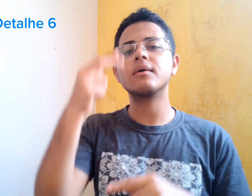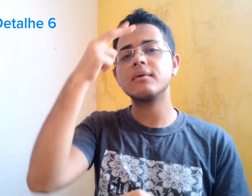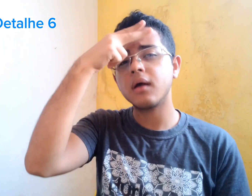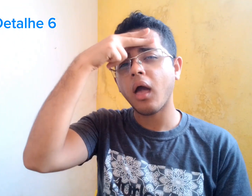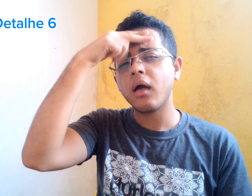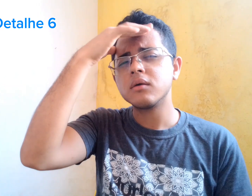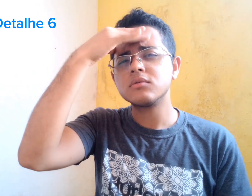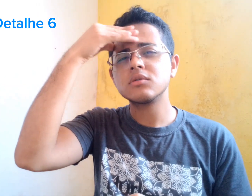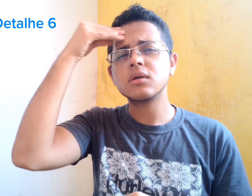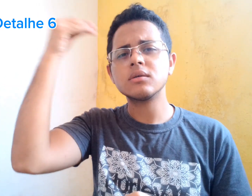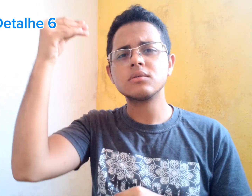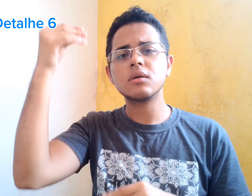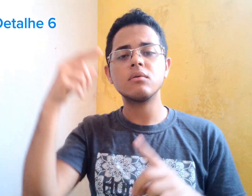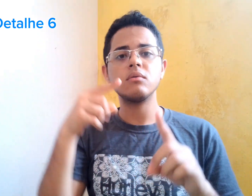Enquanto que ele saiu.